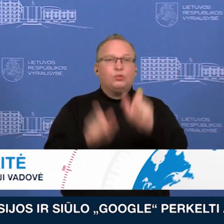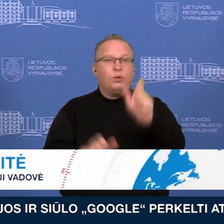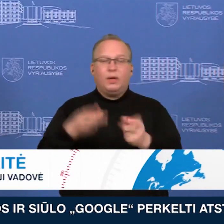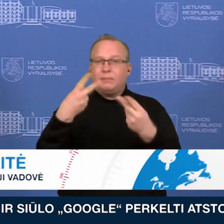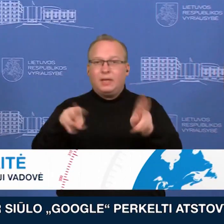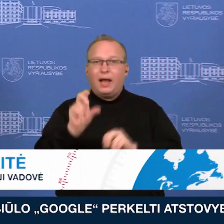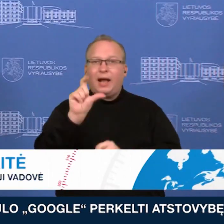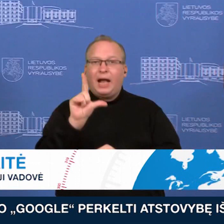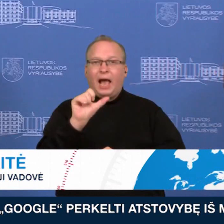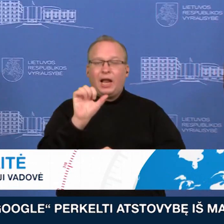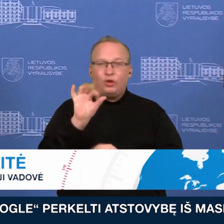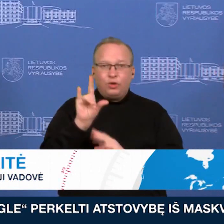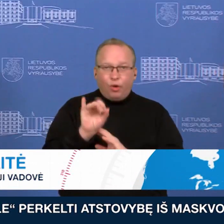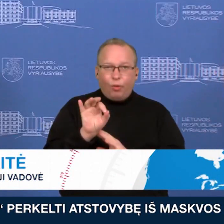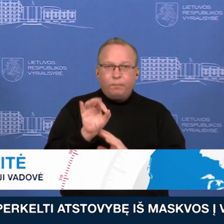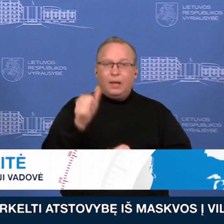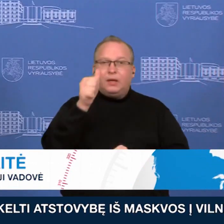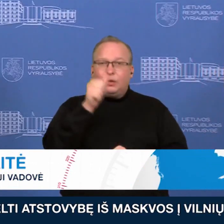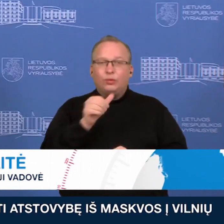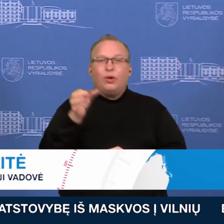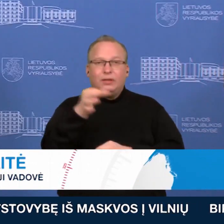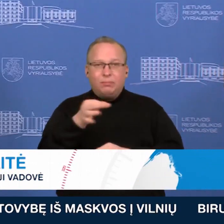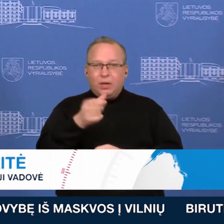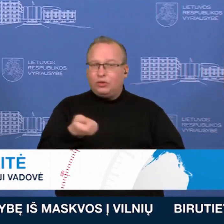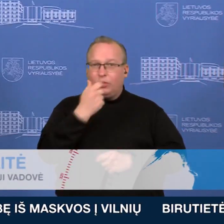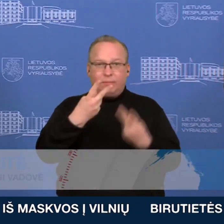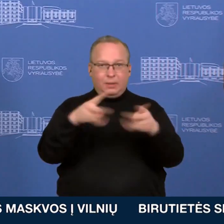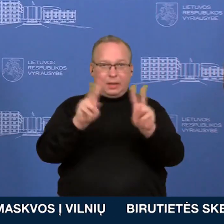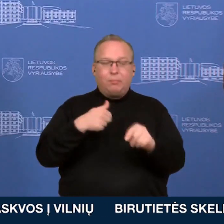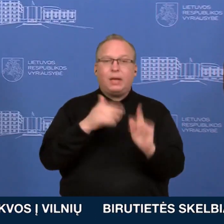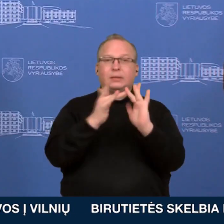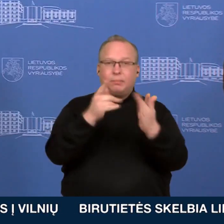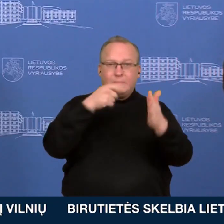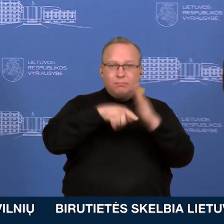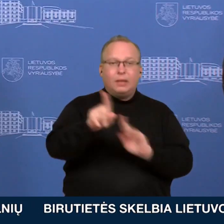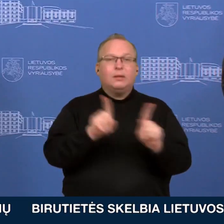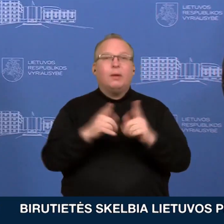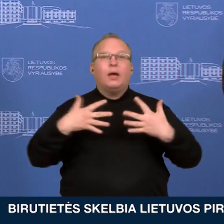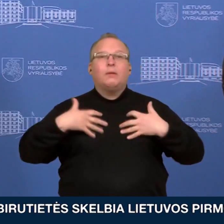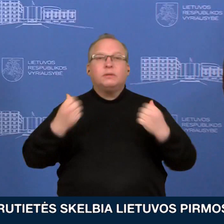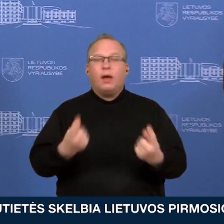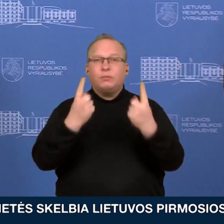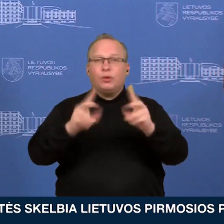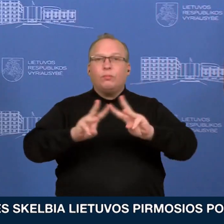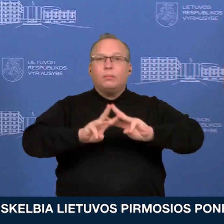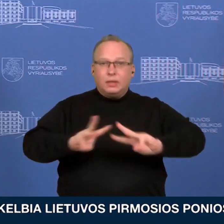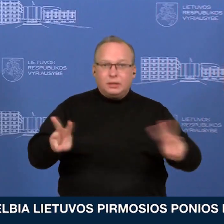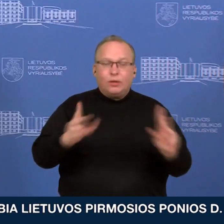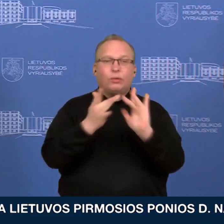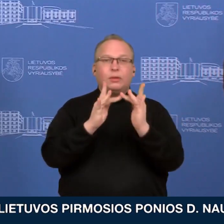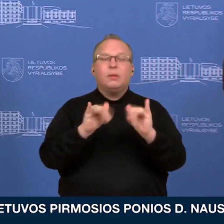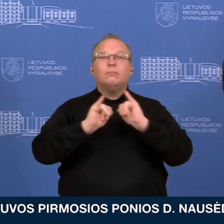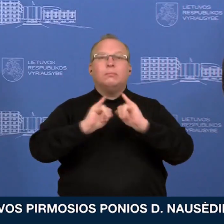tablečių. Informaciją platinam tiek mes savo tinklalapiuose, tiek ir sveikatos apsaugos ministerėje savo tinklalapiu iš